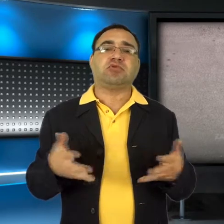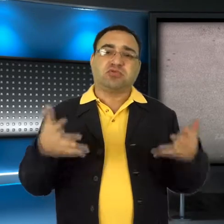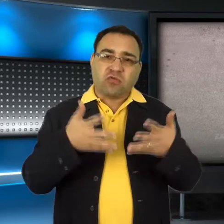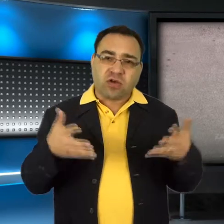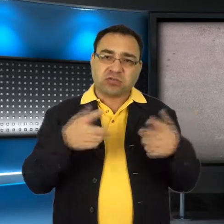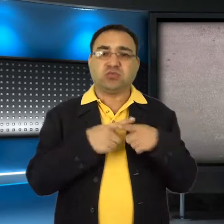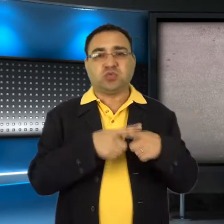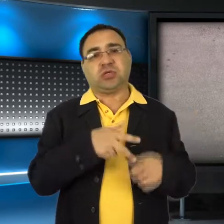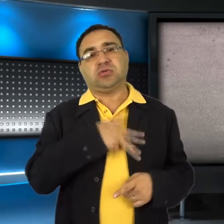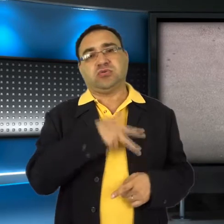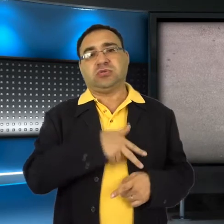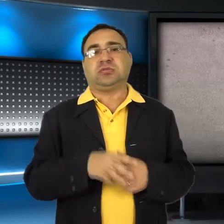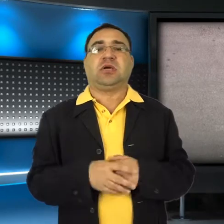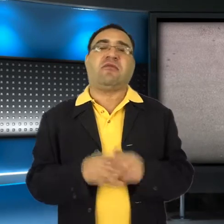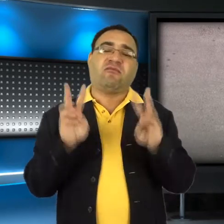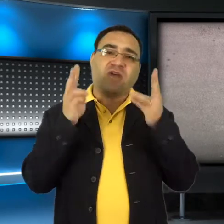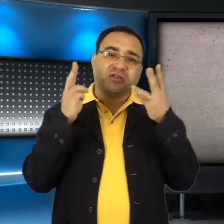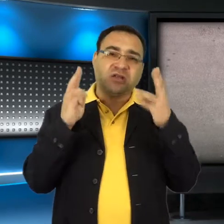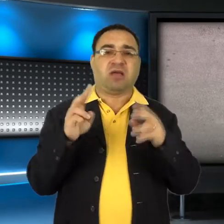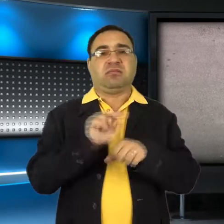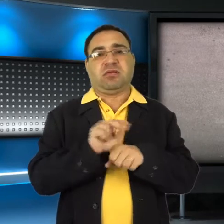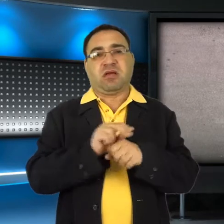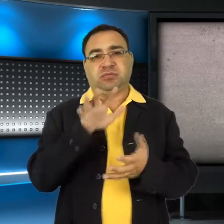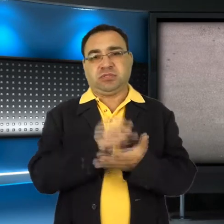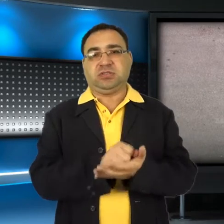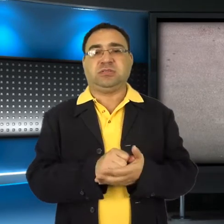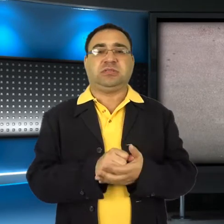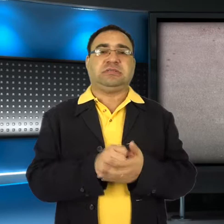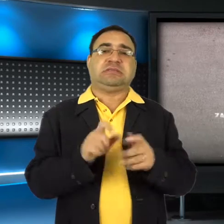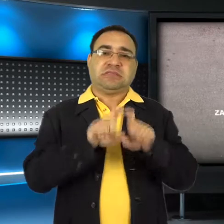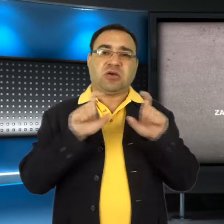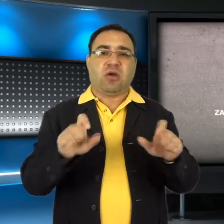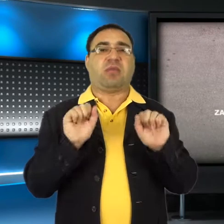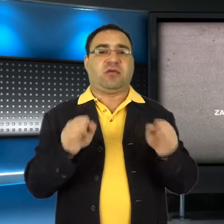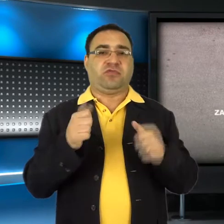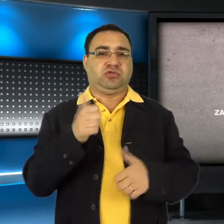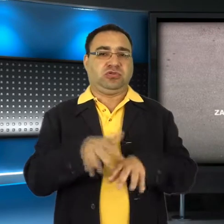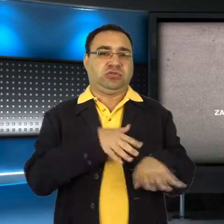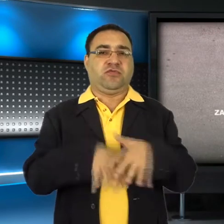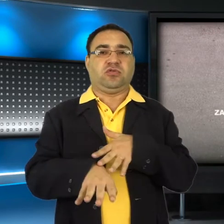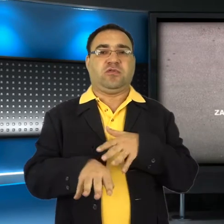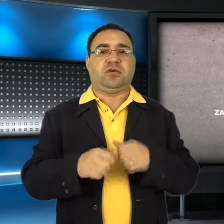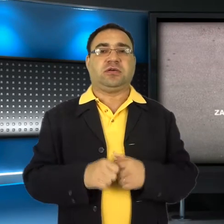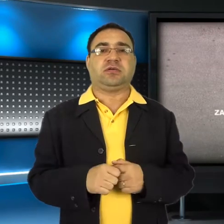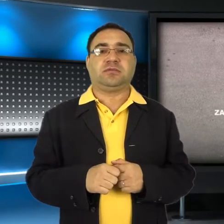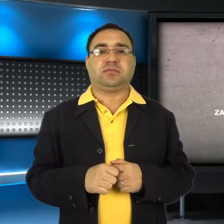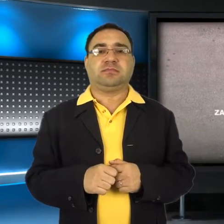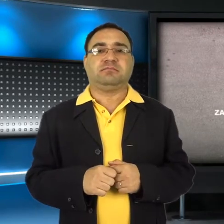organizacje pozarządowe, spółdzielnie socjalne, warsztaty terapii zajęciowej, zakłady aktywności zawodowej.